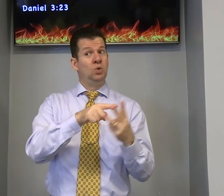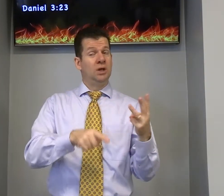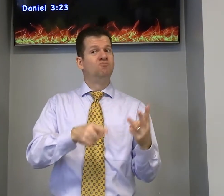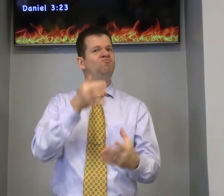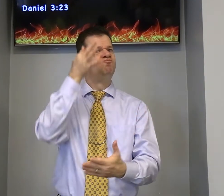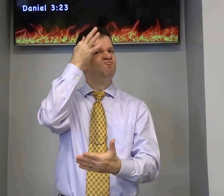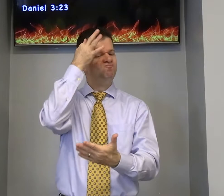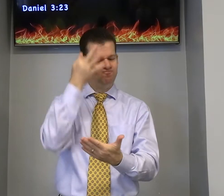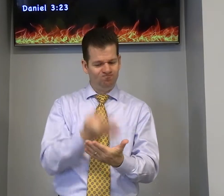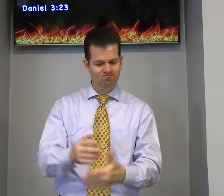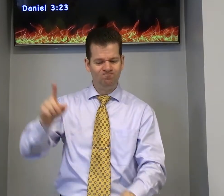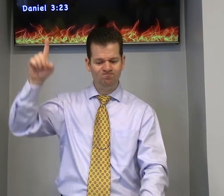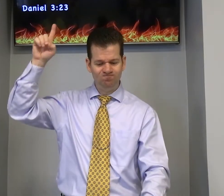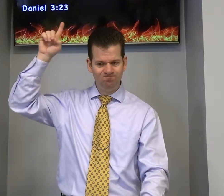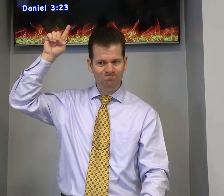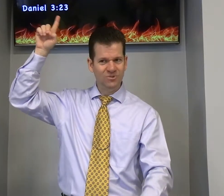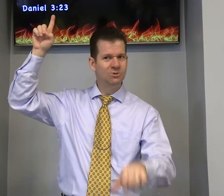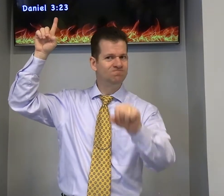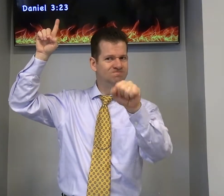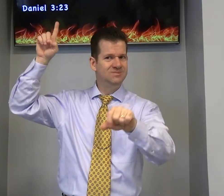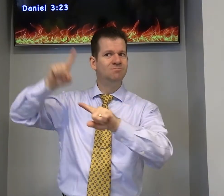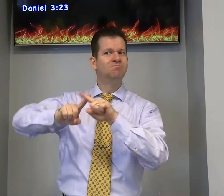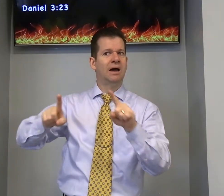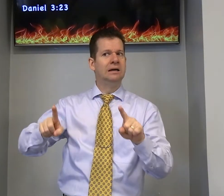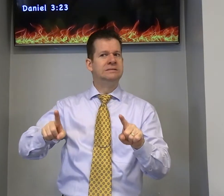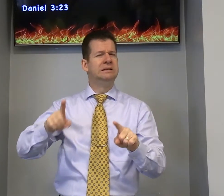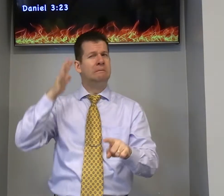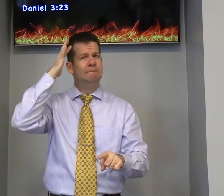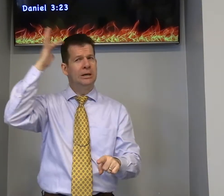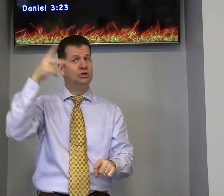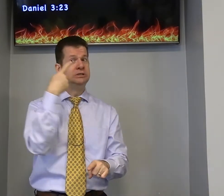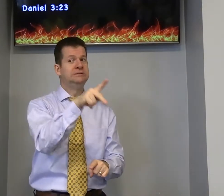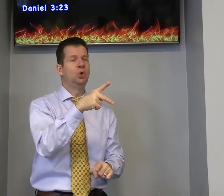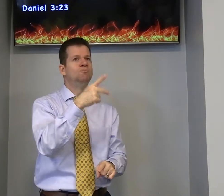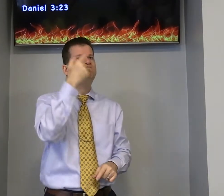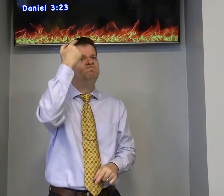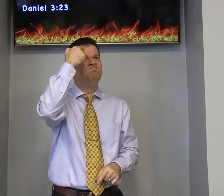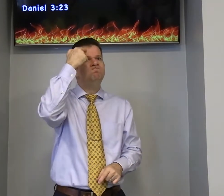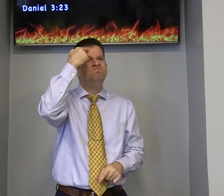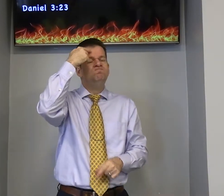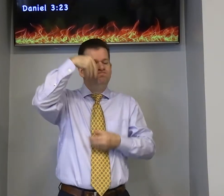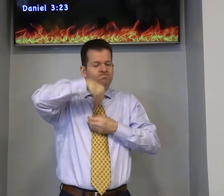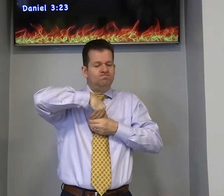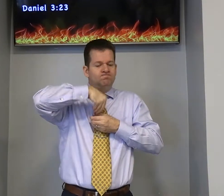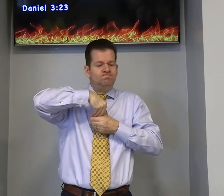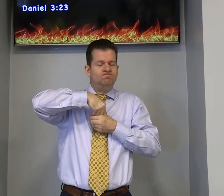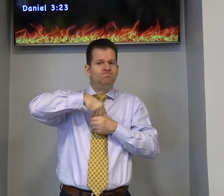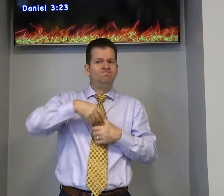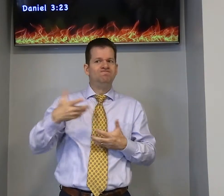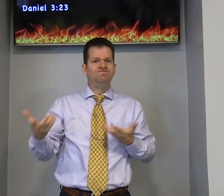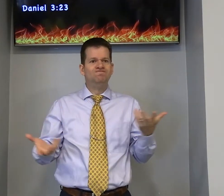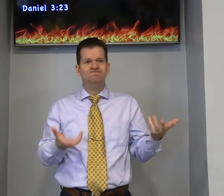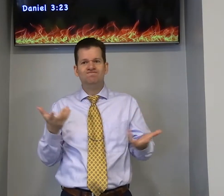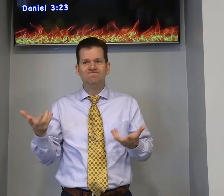os três teve fé em Deus sim mas imagina seu pensamento dentro deles